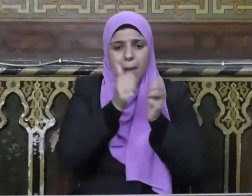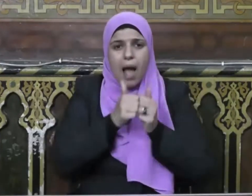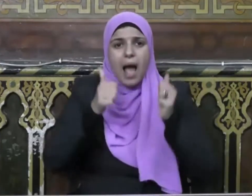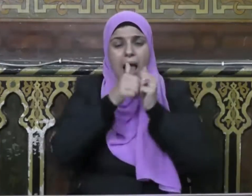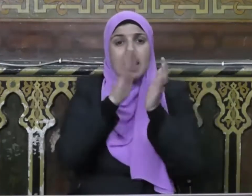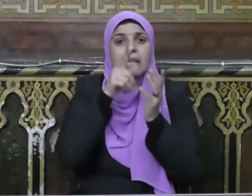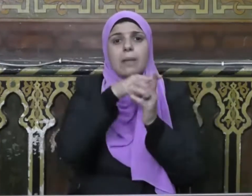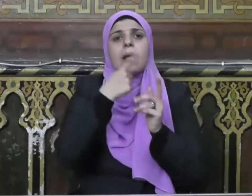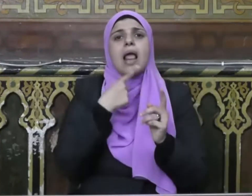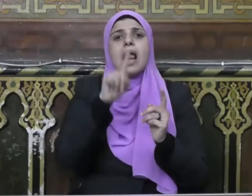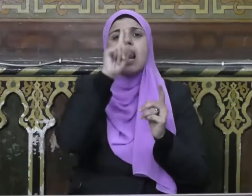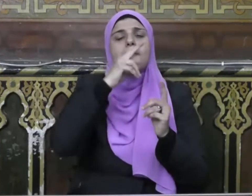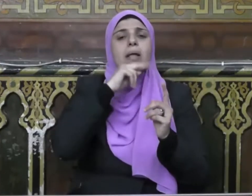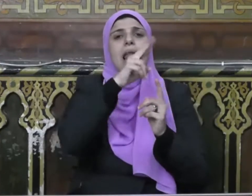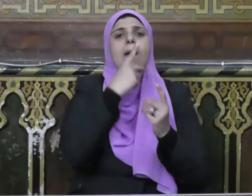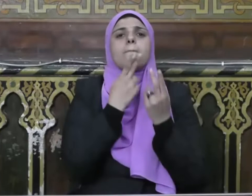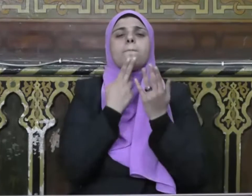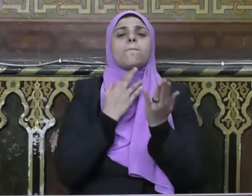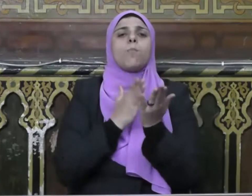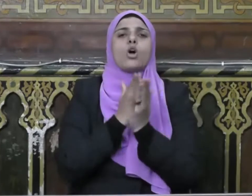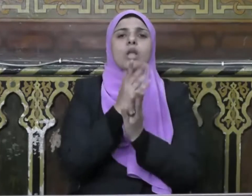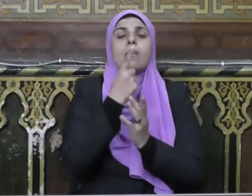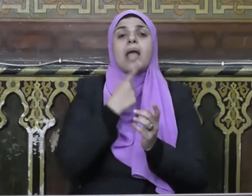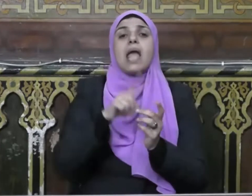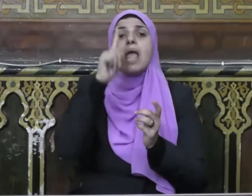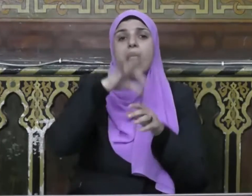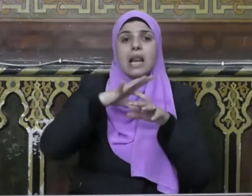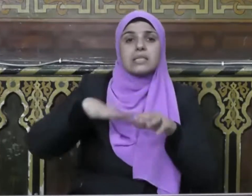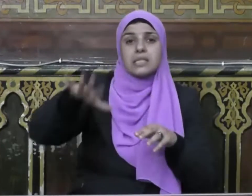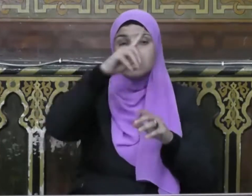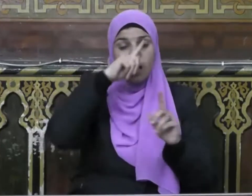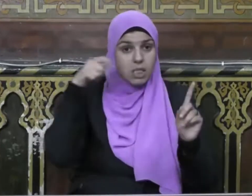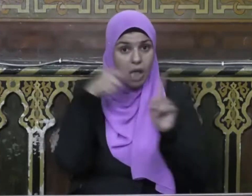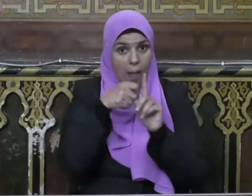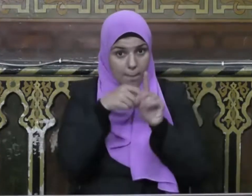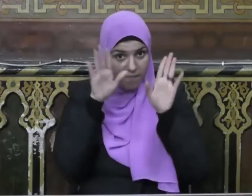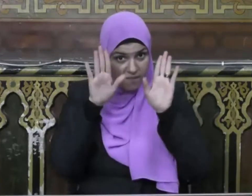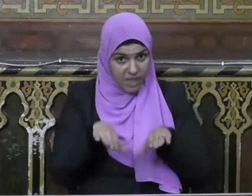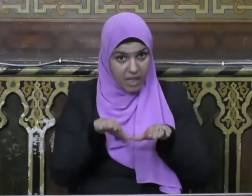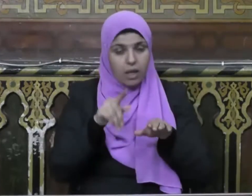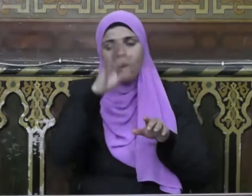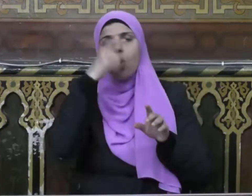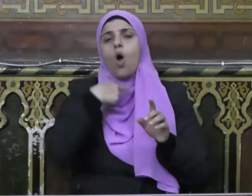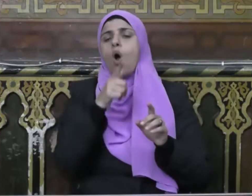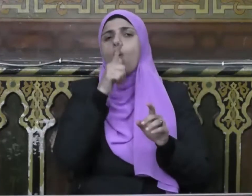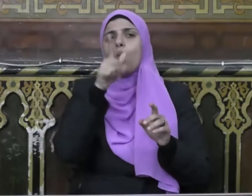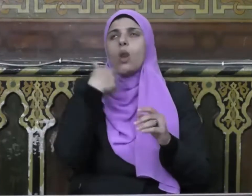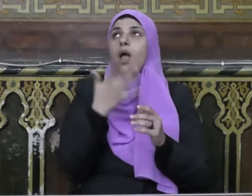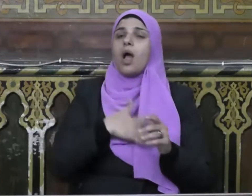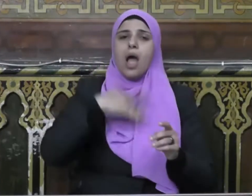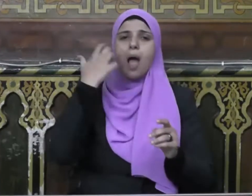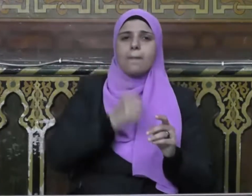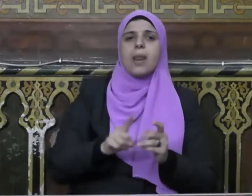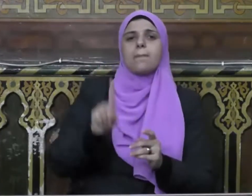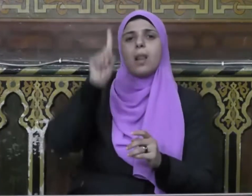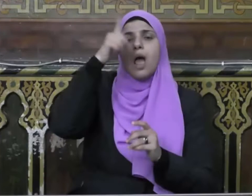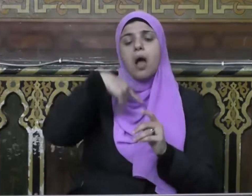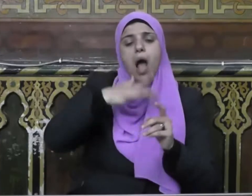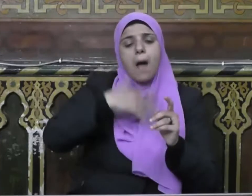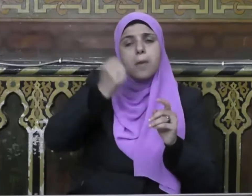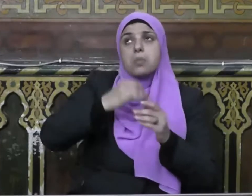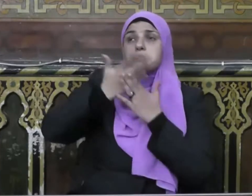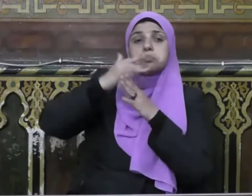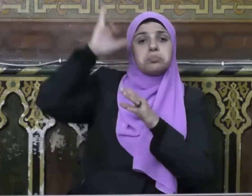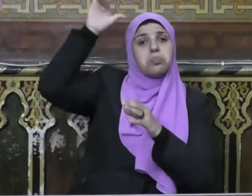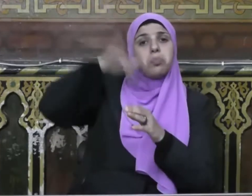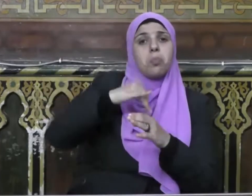الكتاب إلا بالتي هي أحسن إلا الذين ظلموا منهم وقولوا آمنا